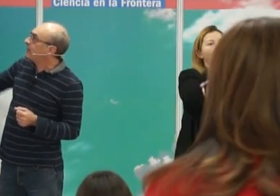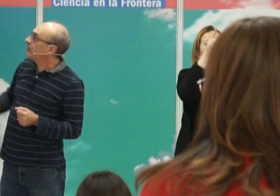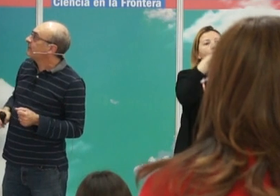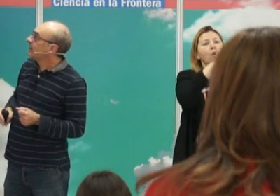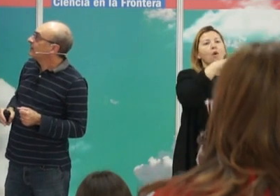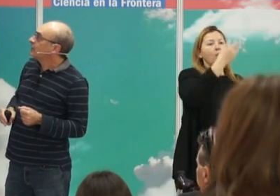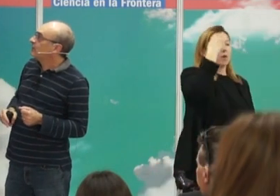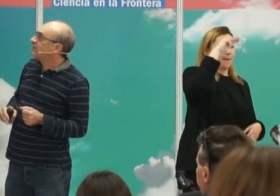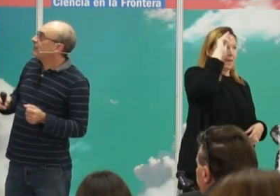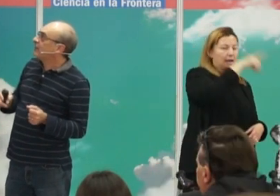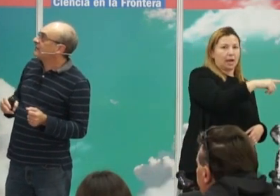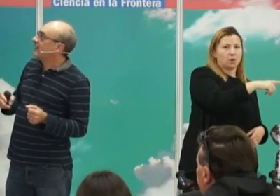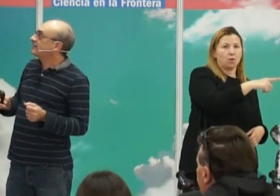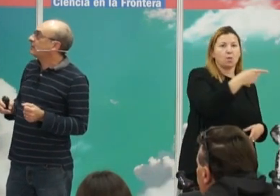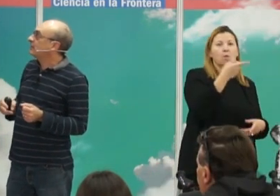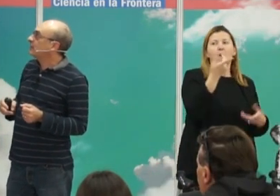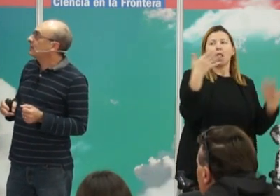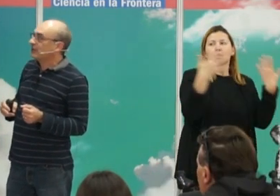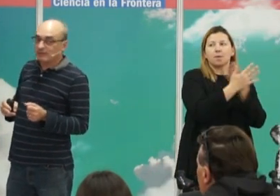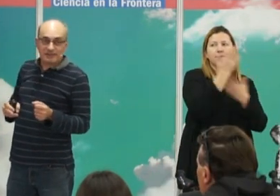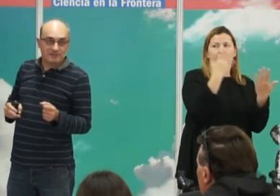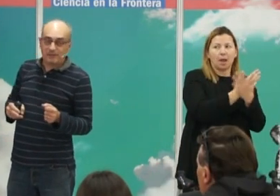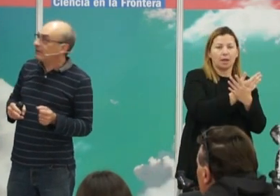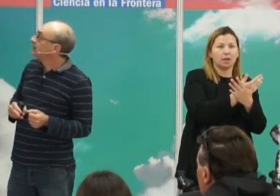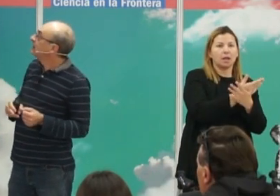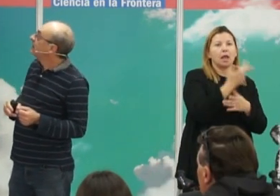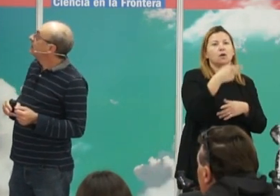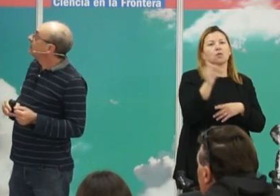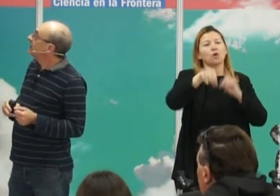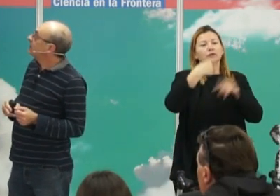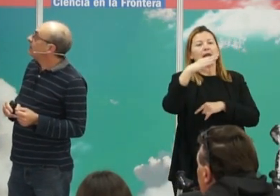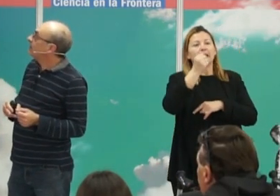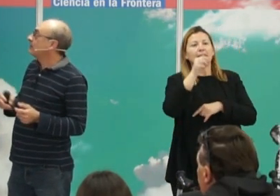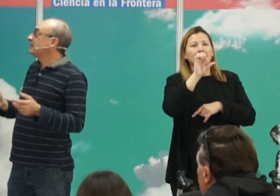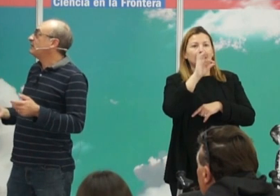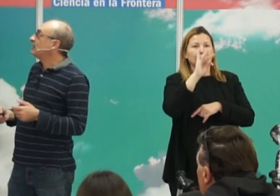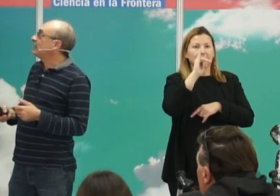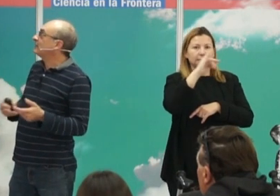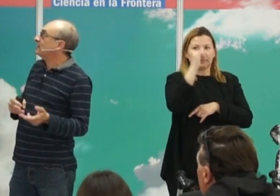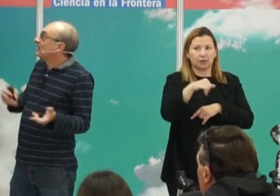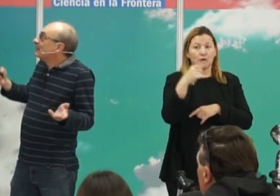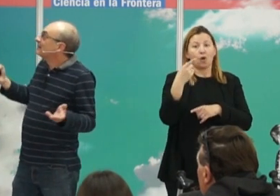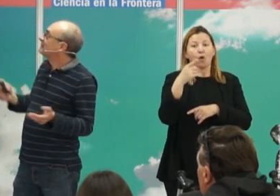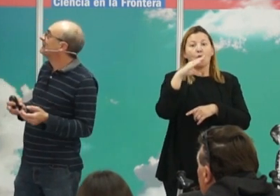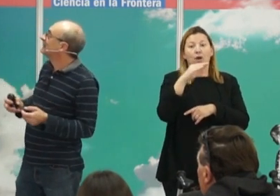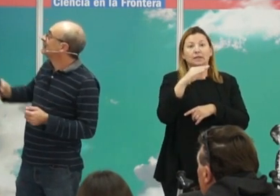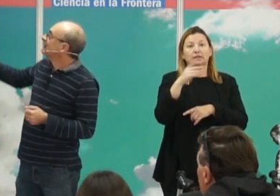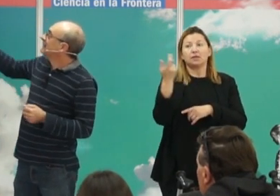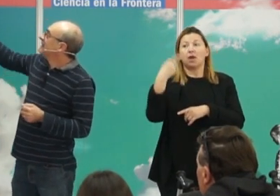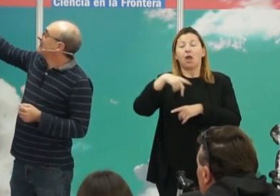es un mestizo un mestizo que se casa con un español es un castizo un castizo con un español es un español